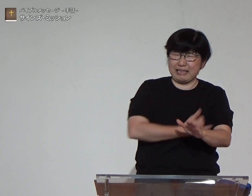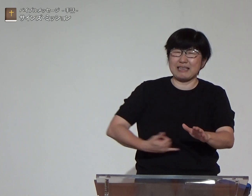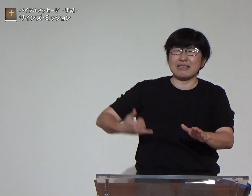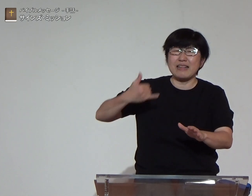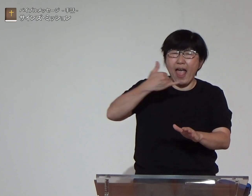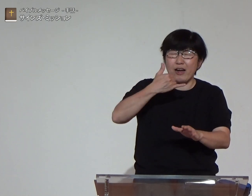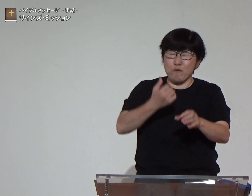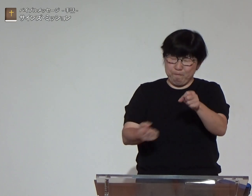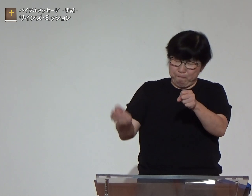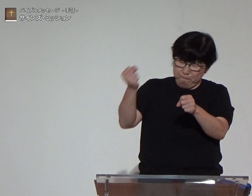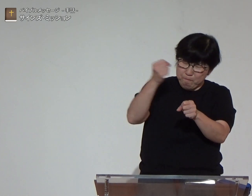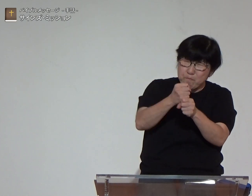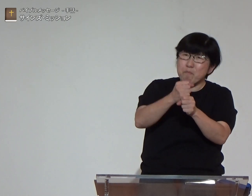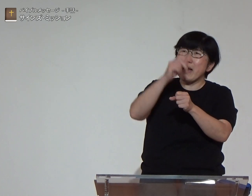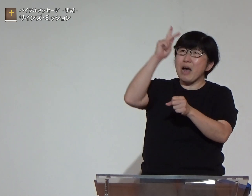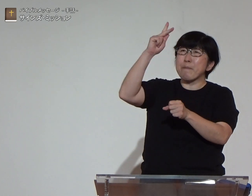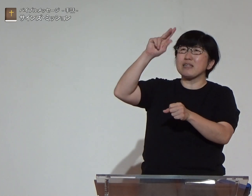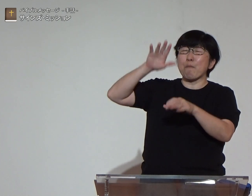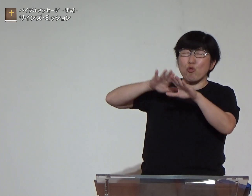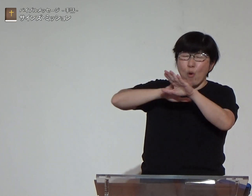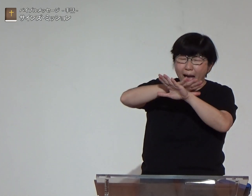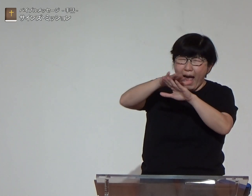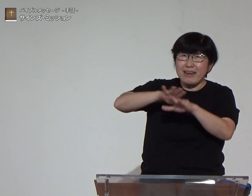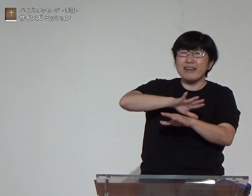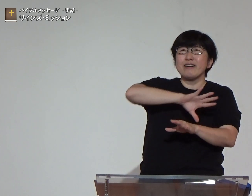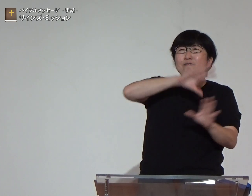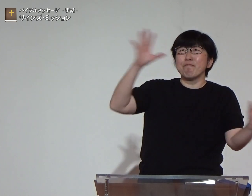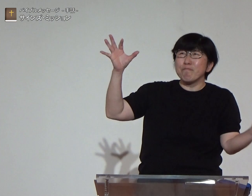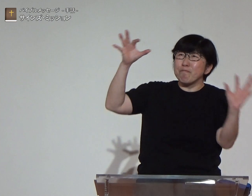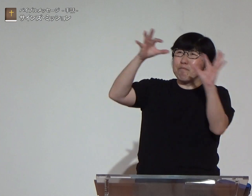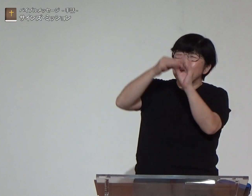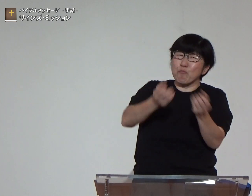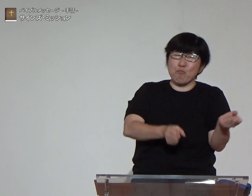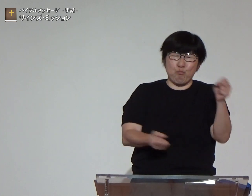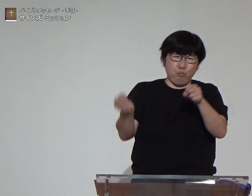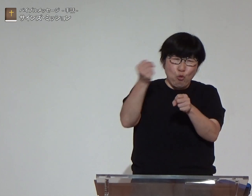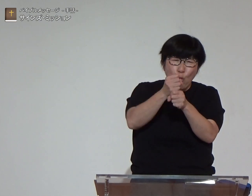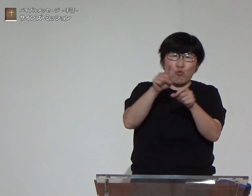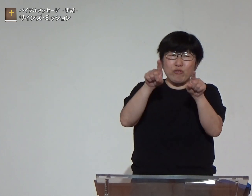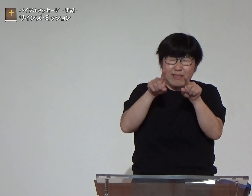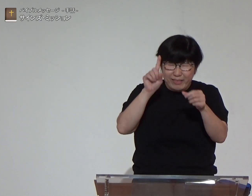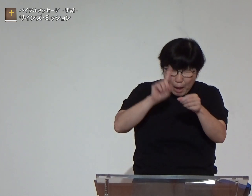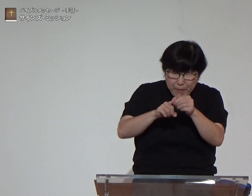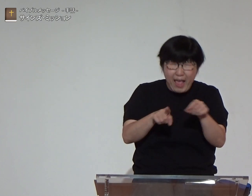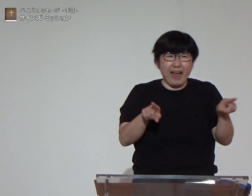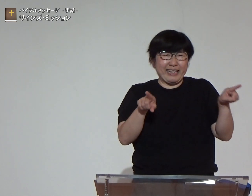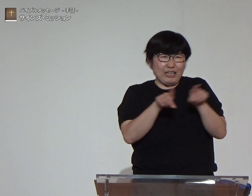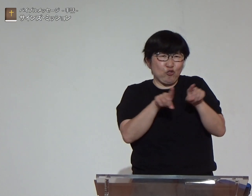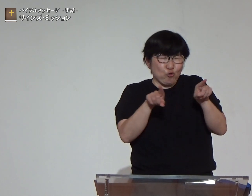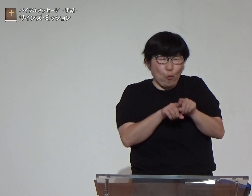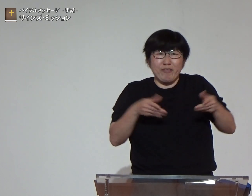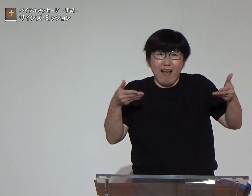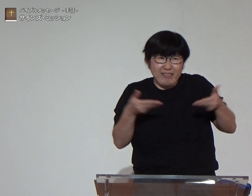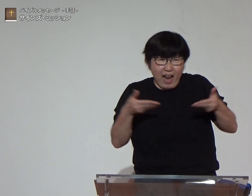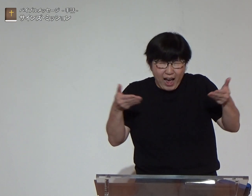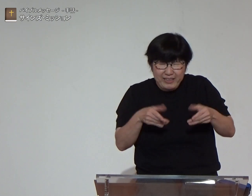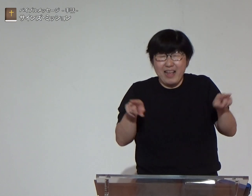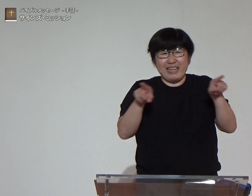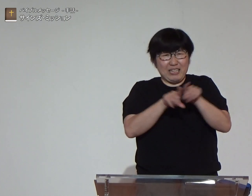外れてしまった人たちの人生が神様の愛につながり戻るように共に